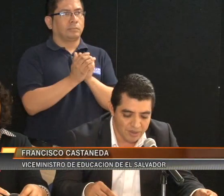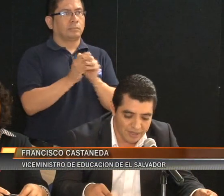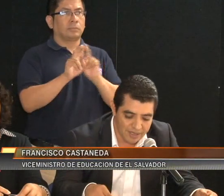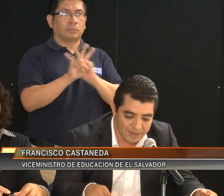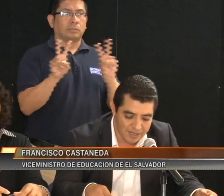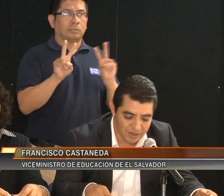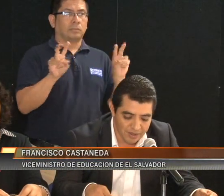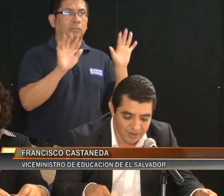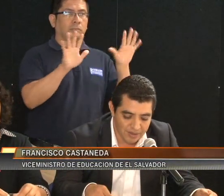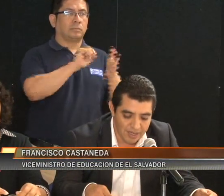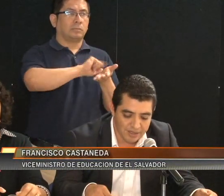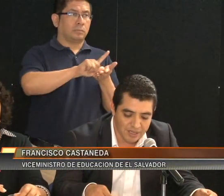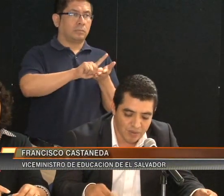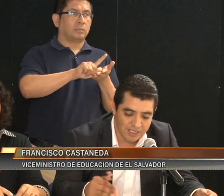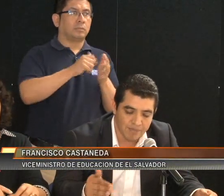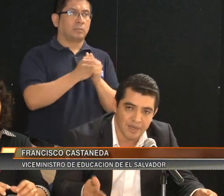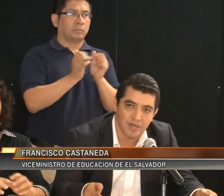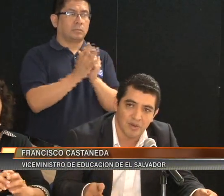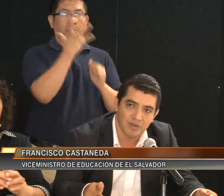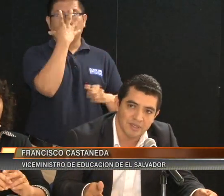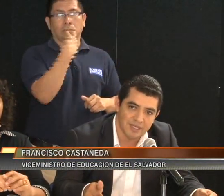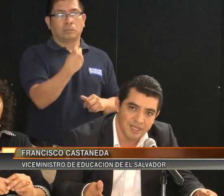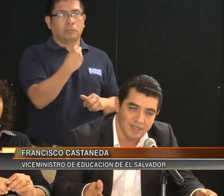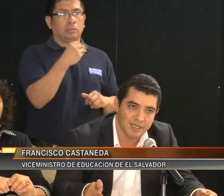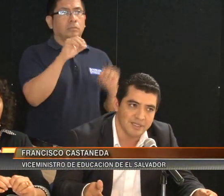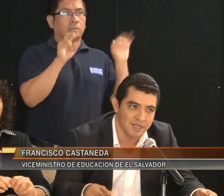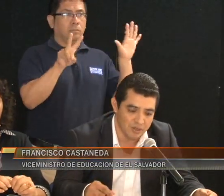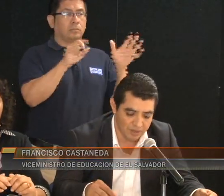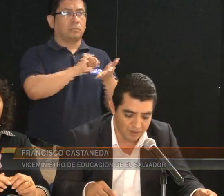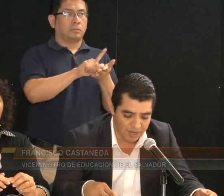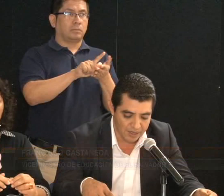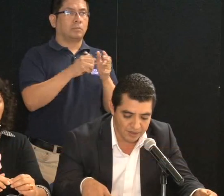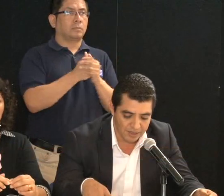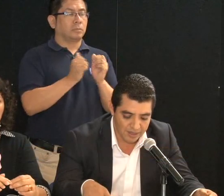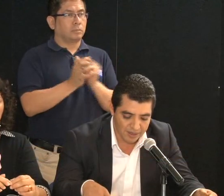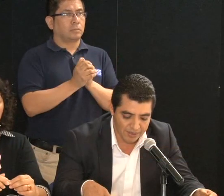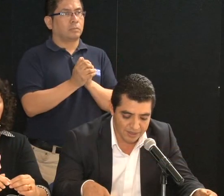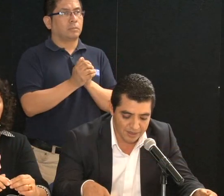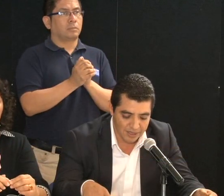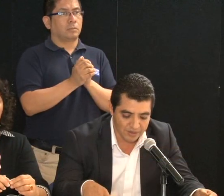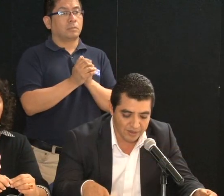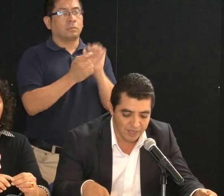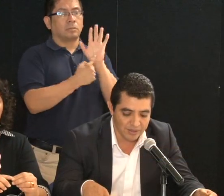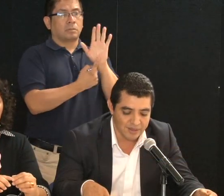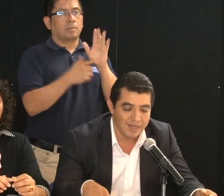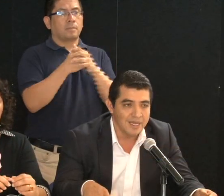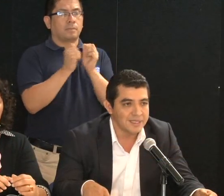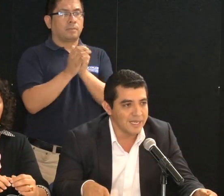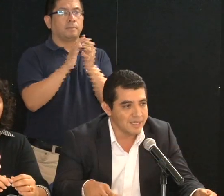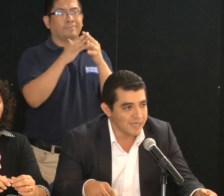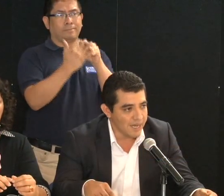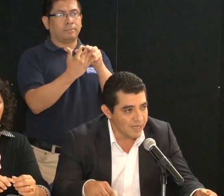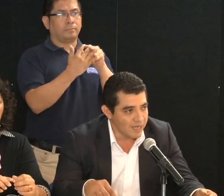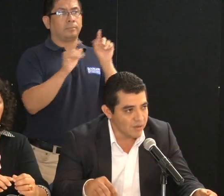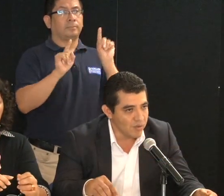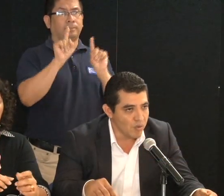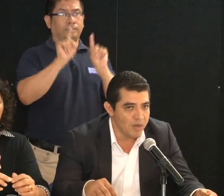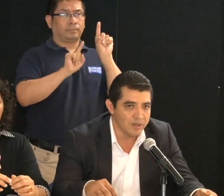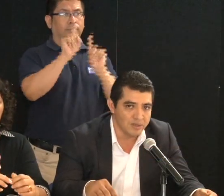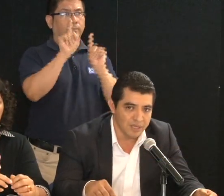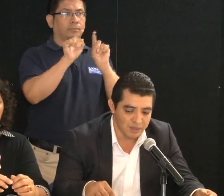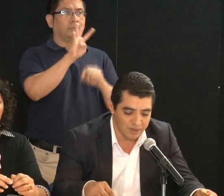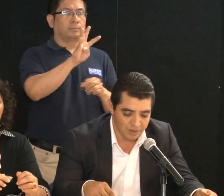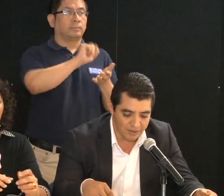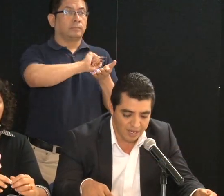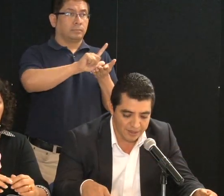Paz con 10 centros escolares, Aguachapán con 7 centros escolares que presentan estos daños, Santa Ana con